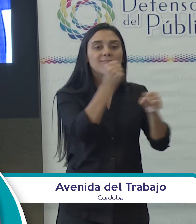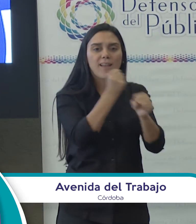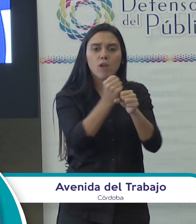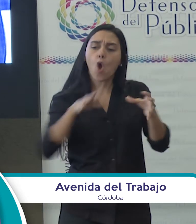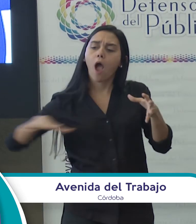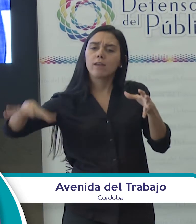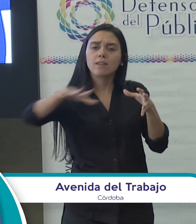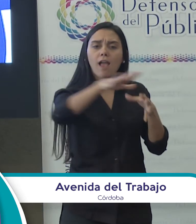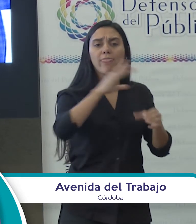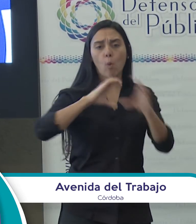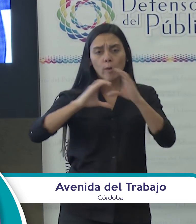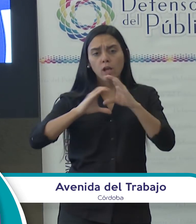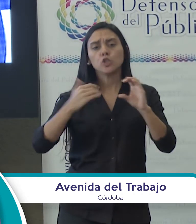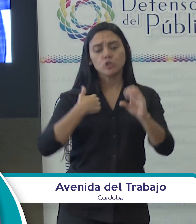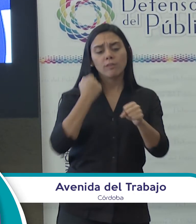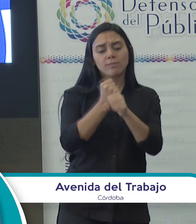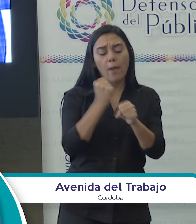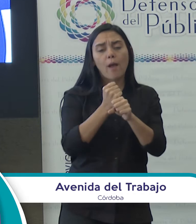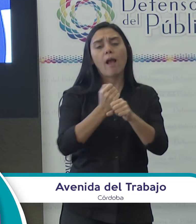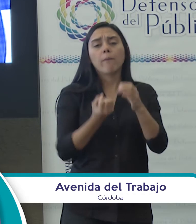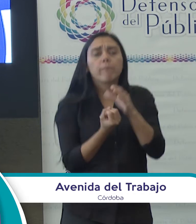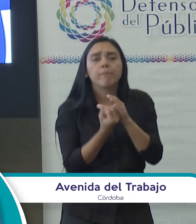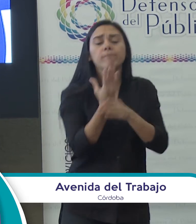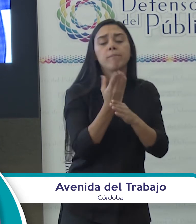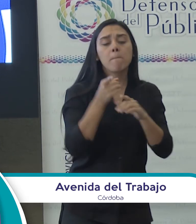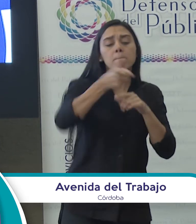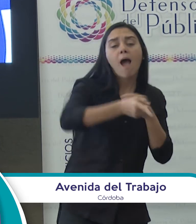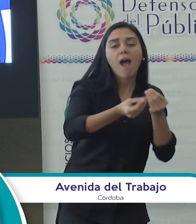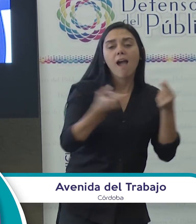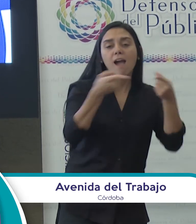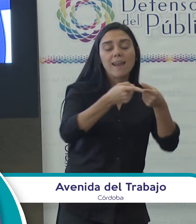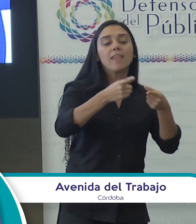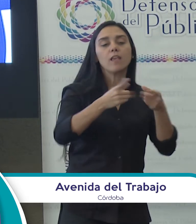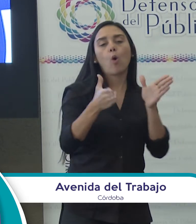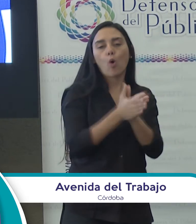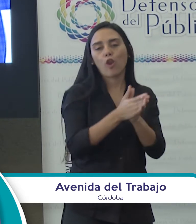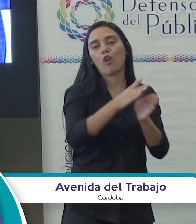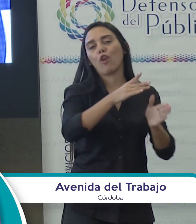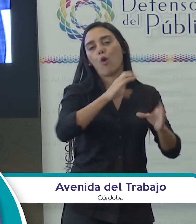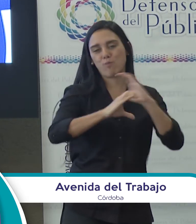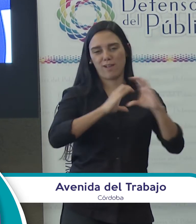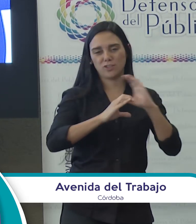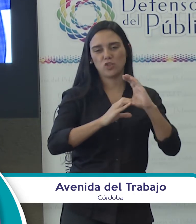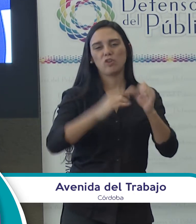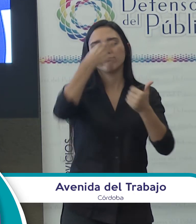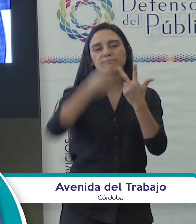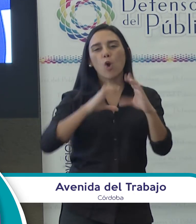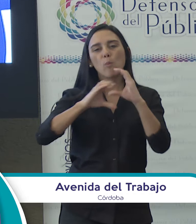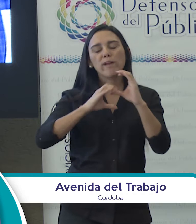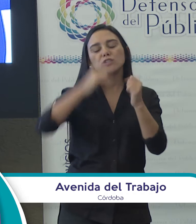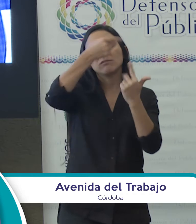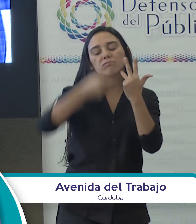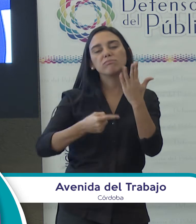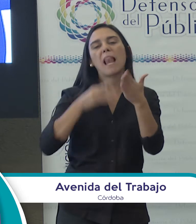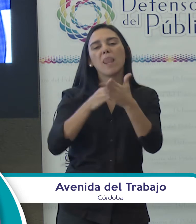y trabajamos desde, con y para la comunicación. Nos es muy complicado notar que los medios de comunicación abordan aspectos muy limitados de